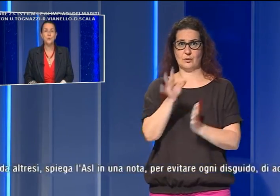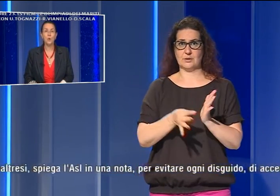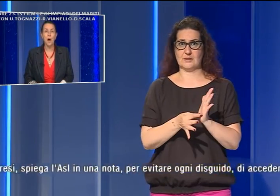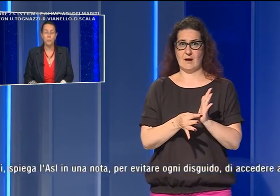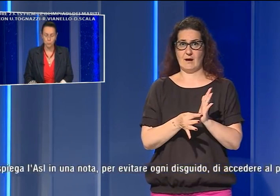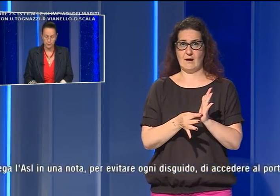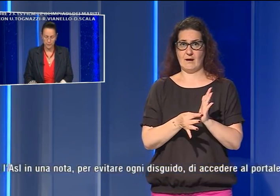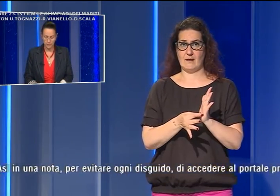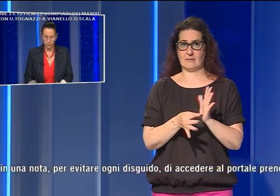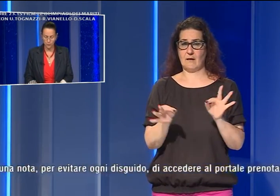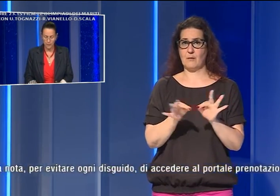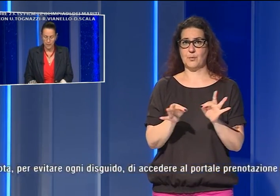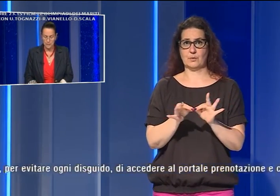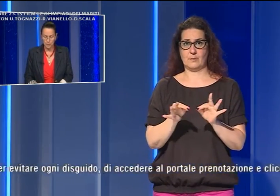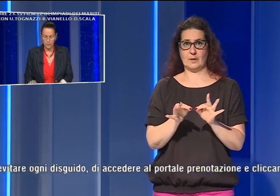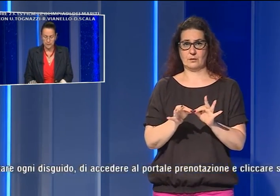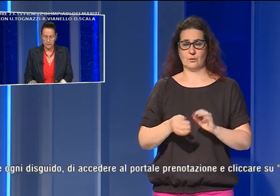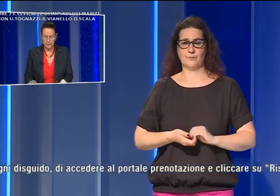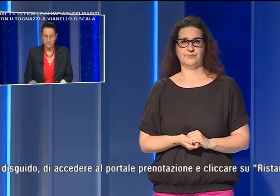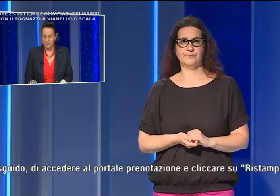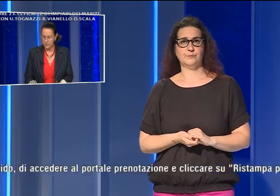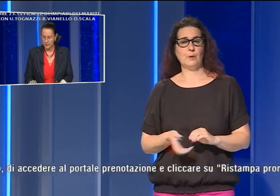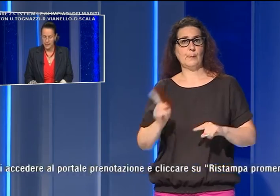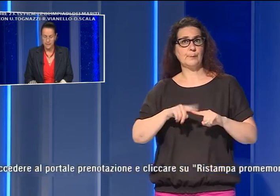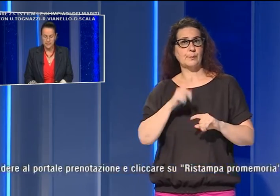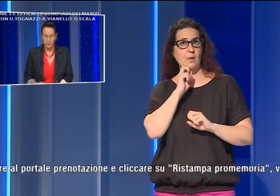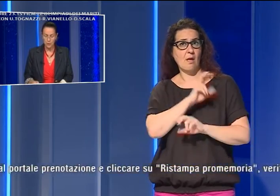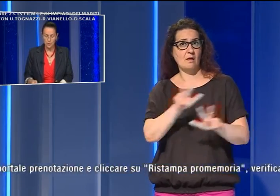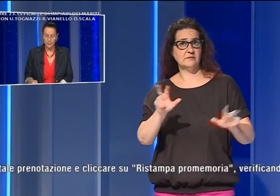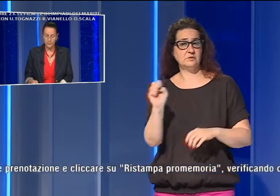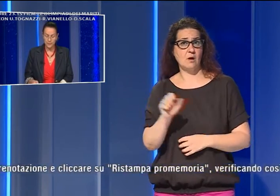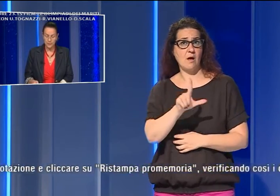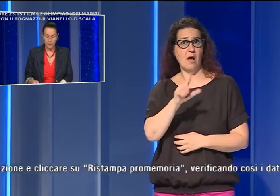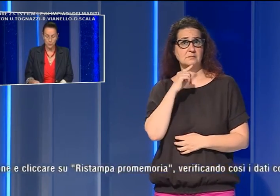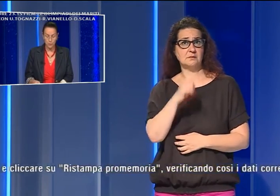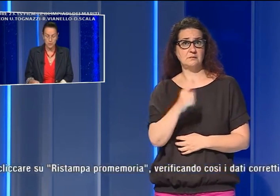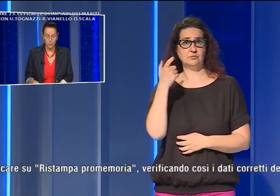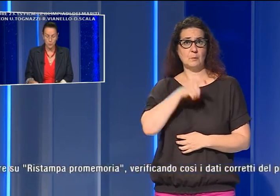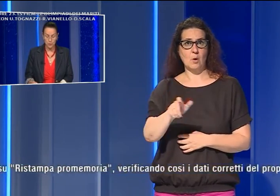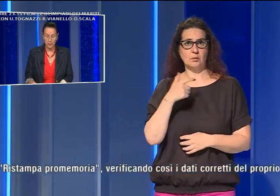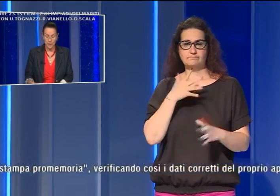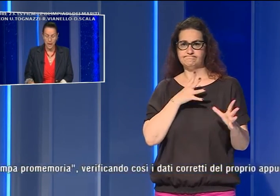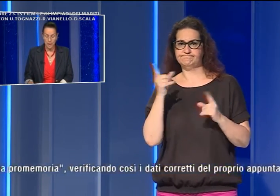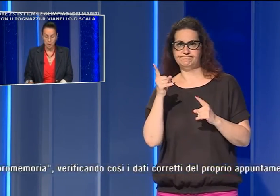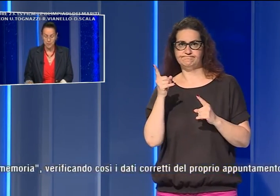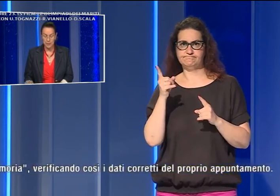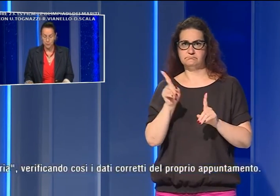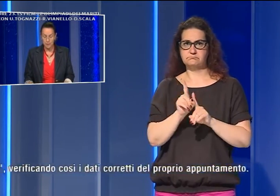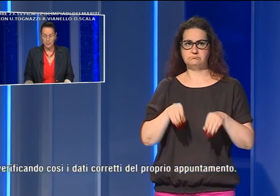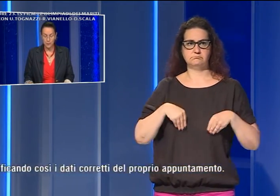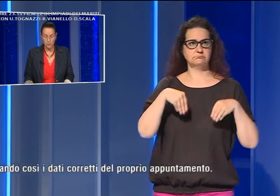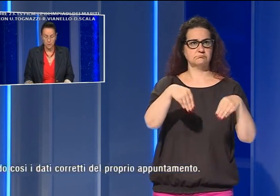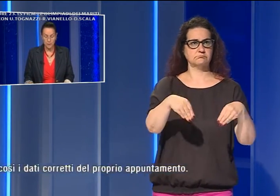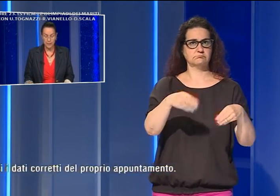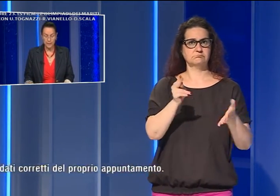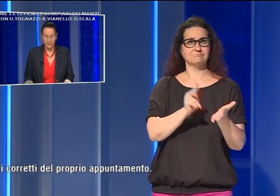proprio appuntamento. Si raccomanda altresì, spiega la ASL in una nota, per evitare ogni disguido di accedere al